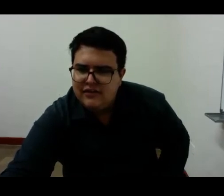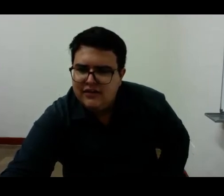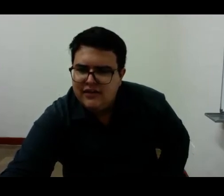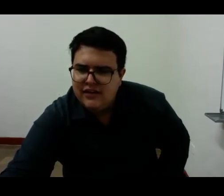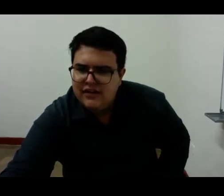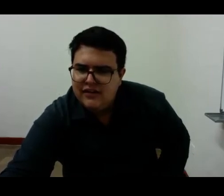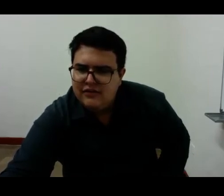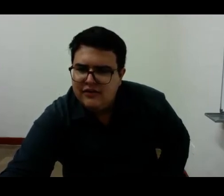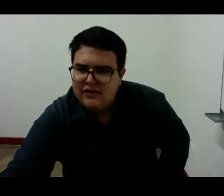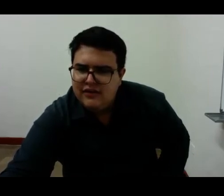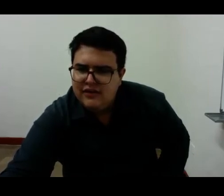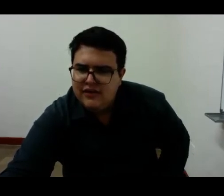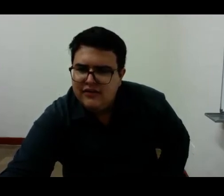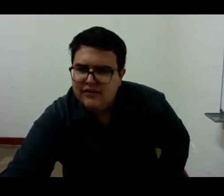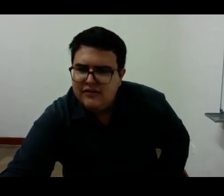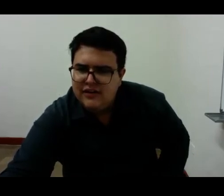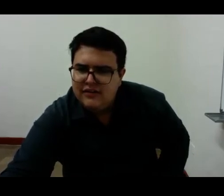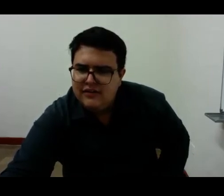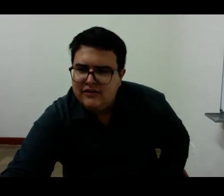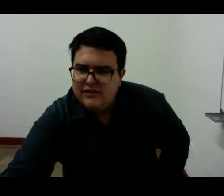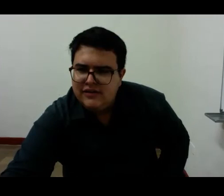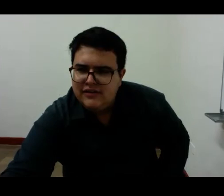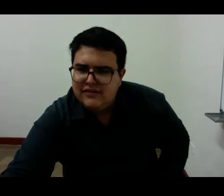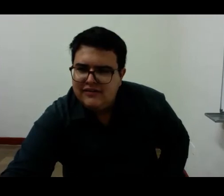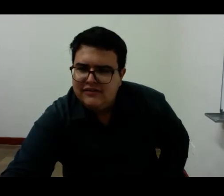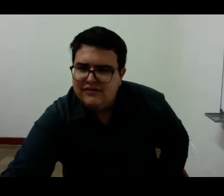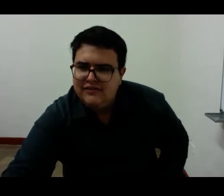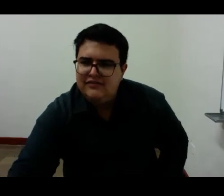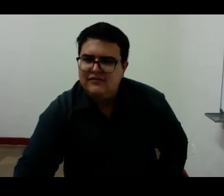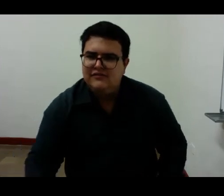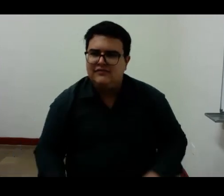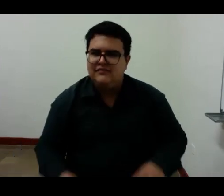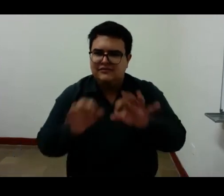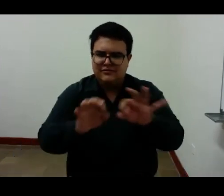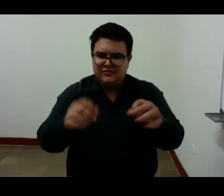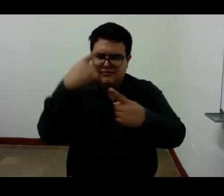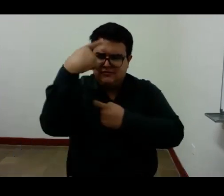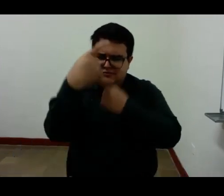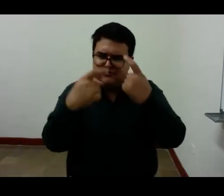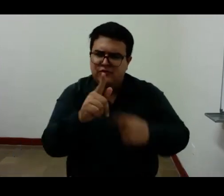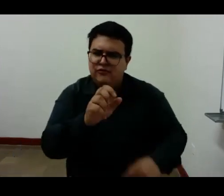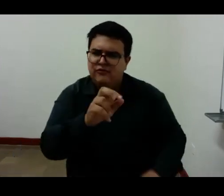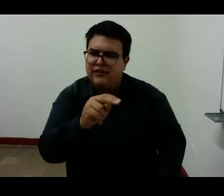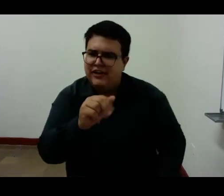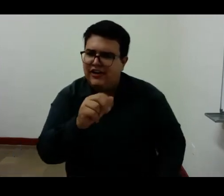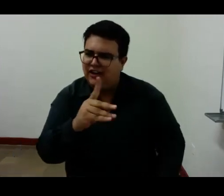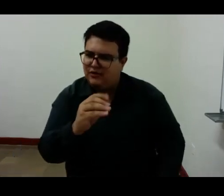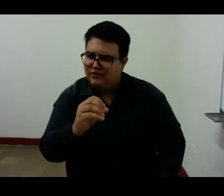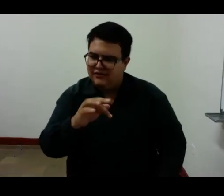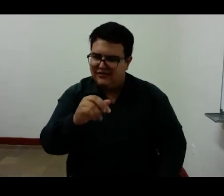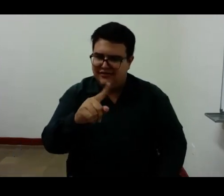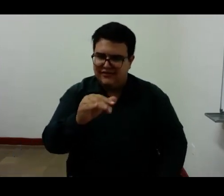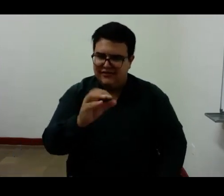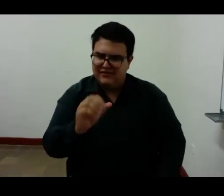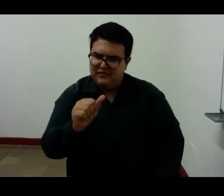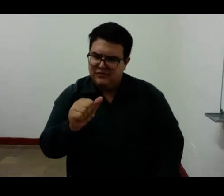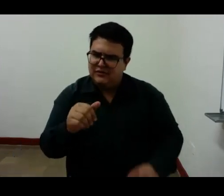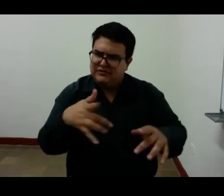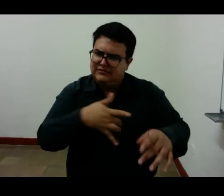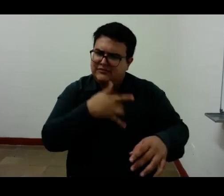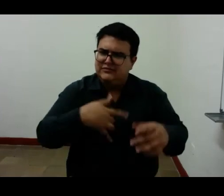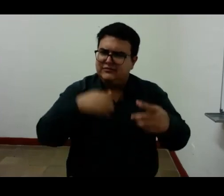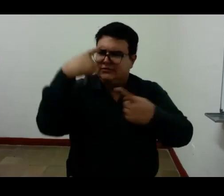Fernando Pessoa creó para sí una percepción para registrar y nombrar la